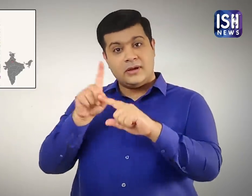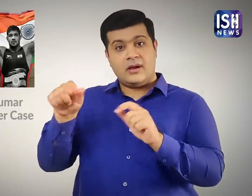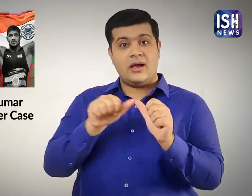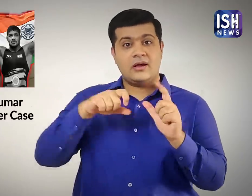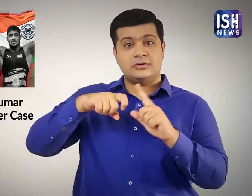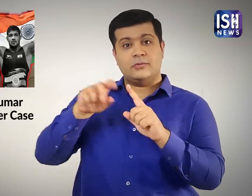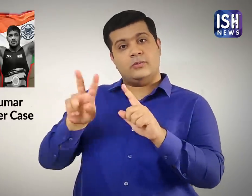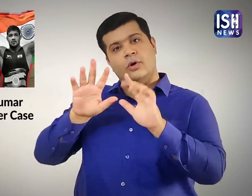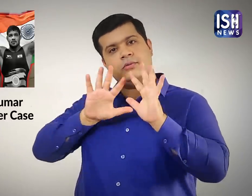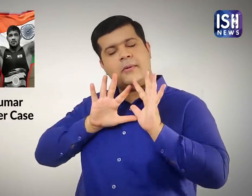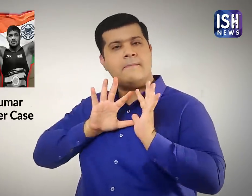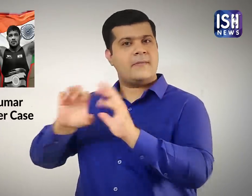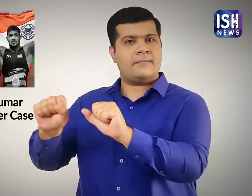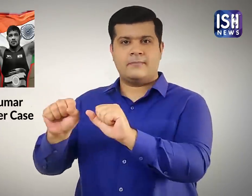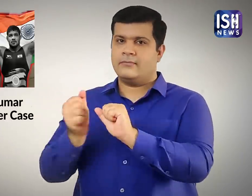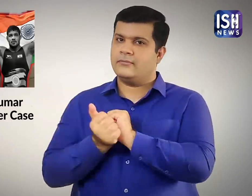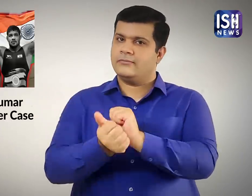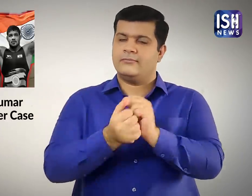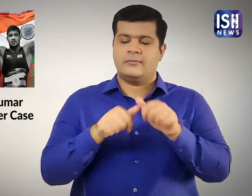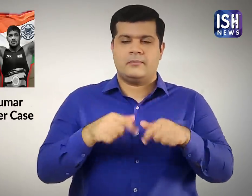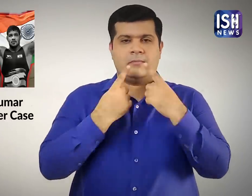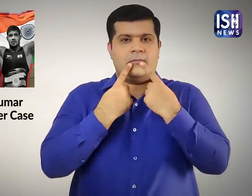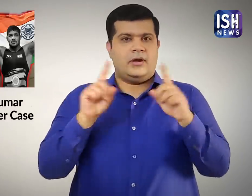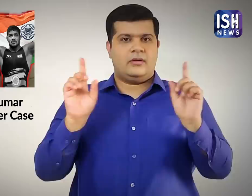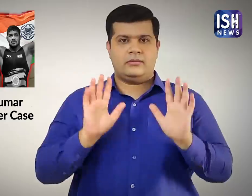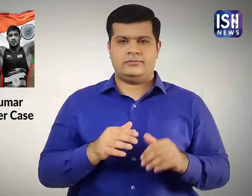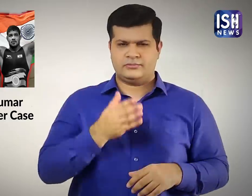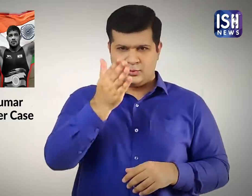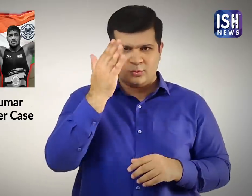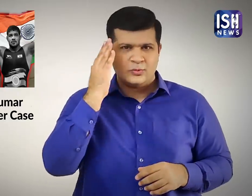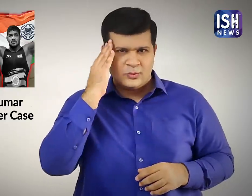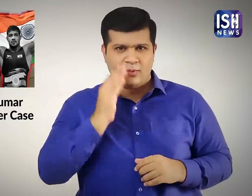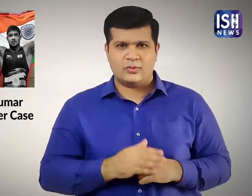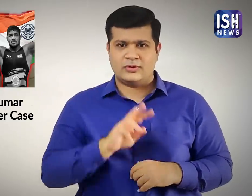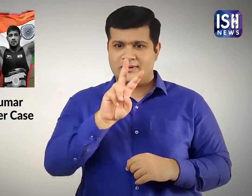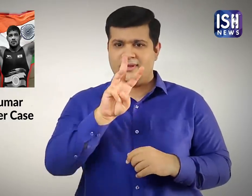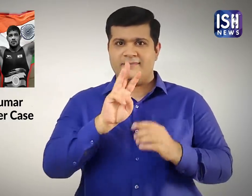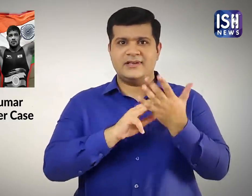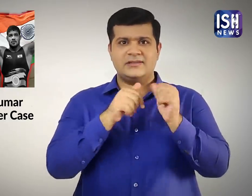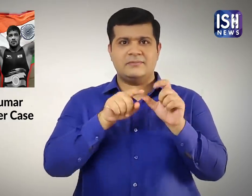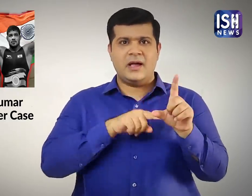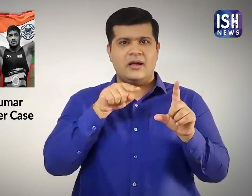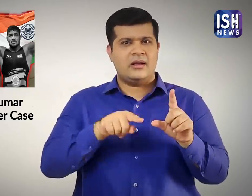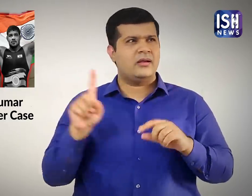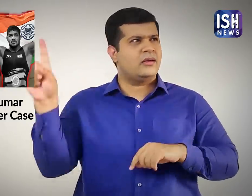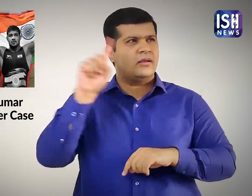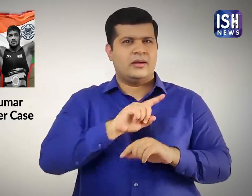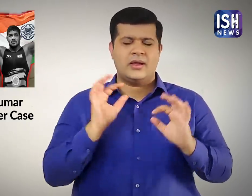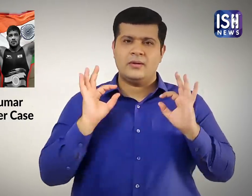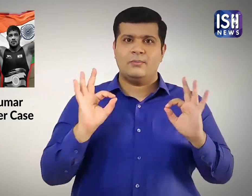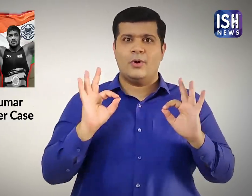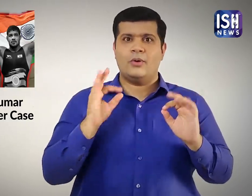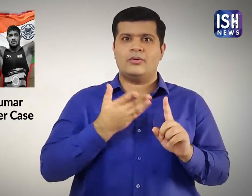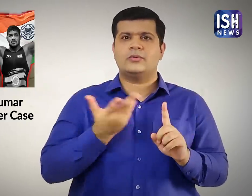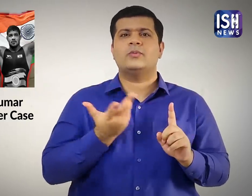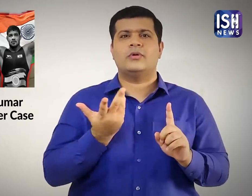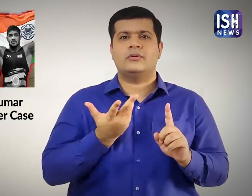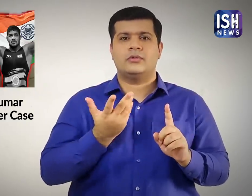गया। विडंबना यह है कि विश्व कुष्टी दिवस